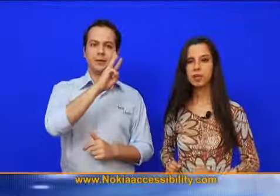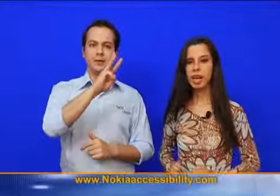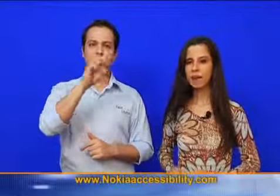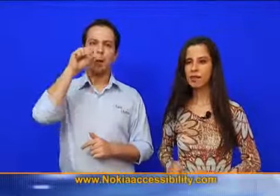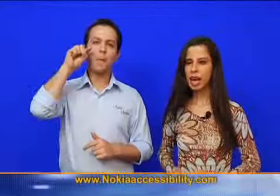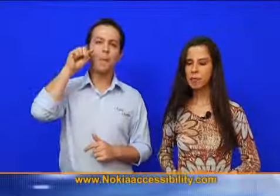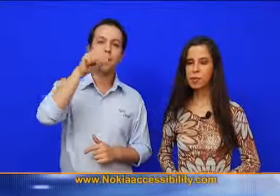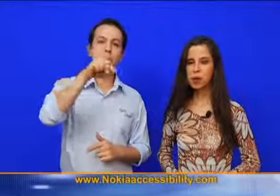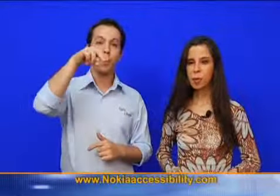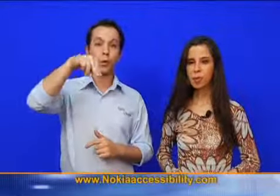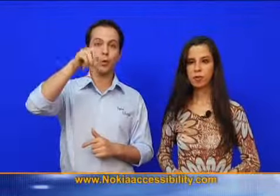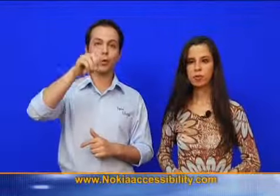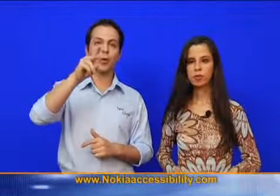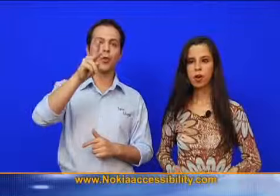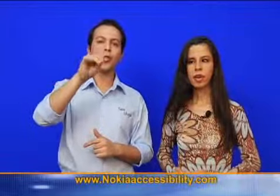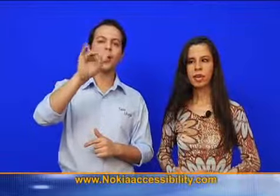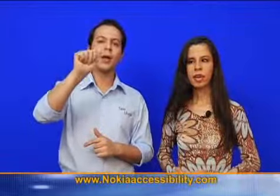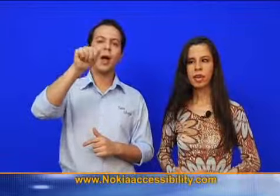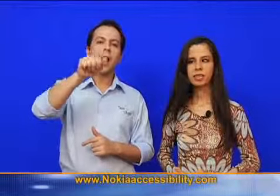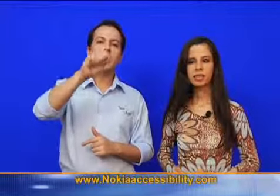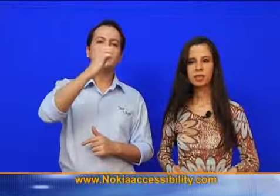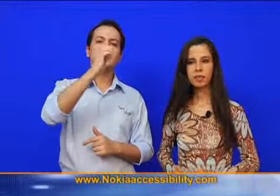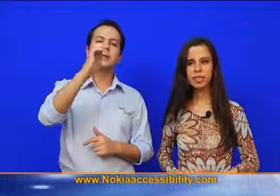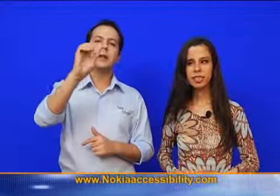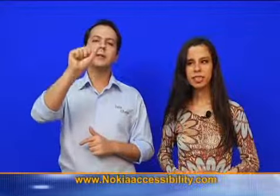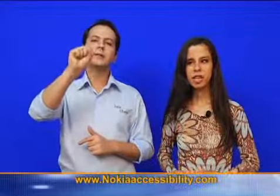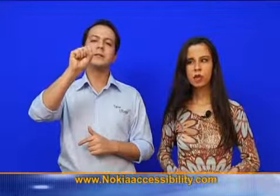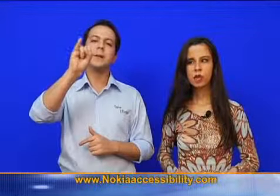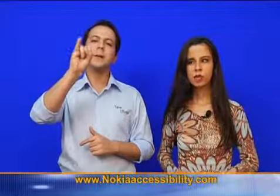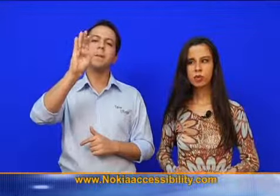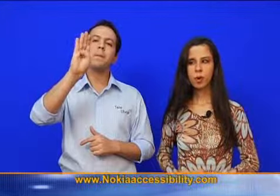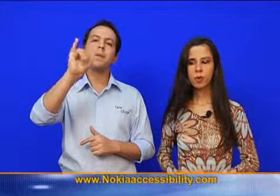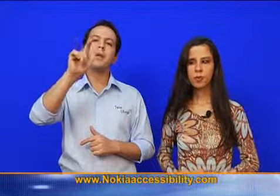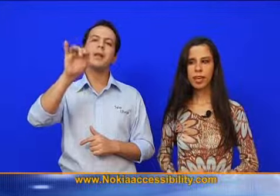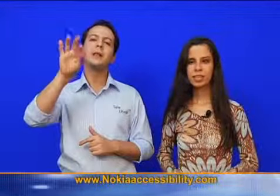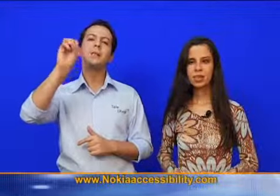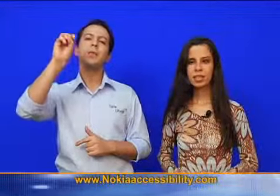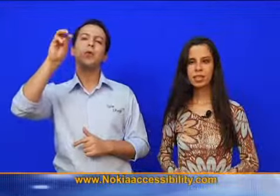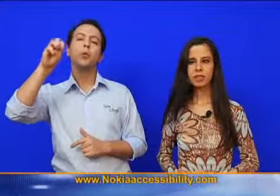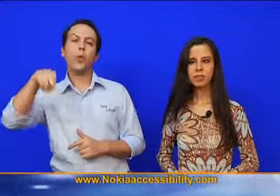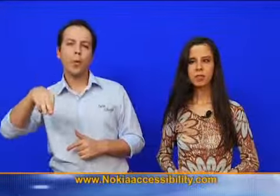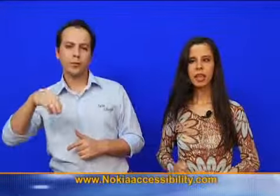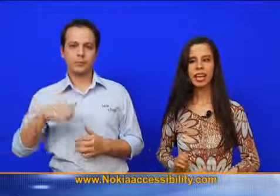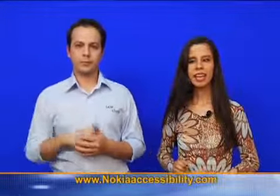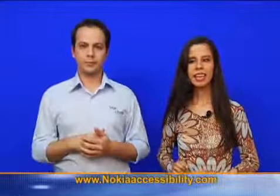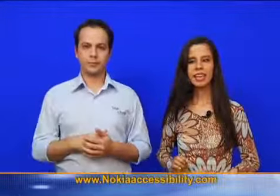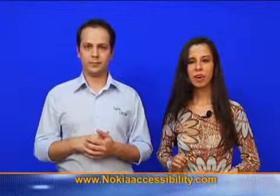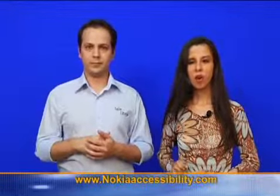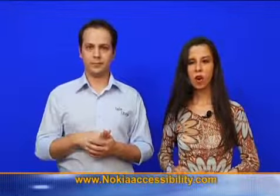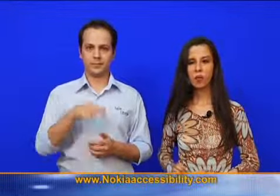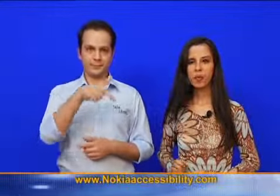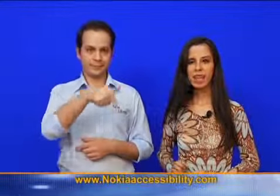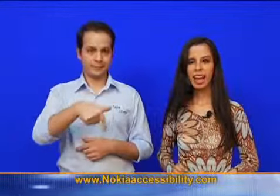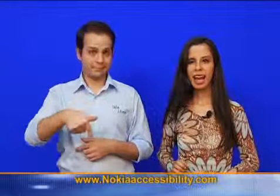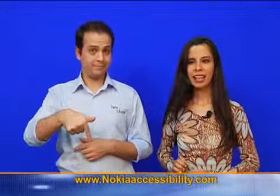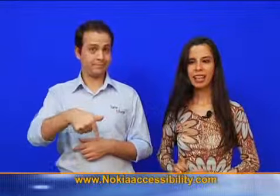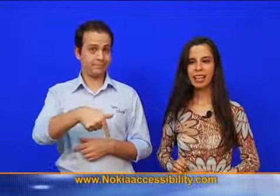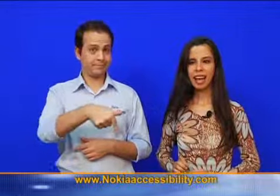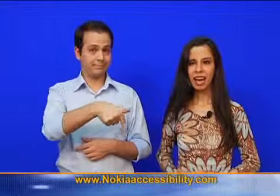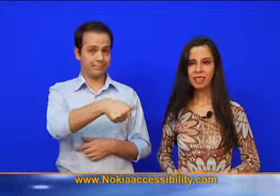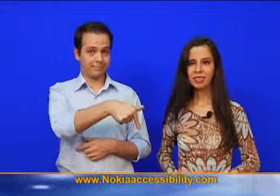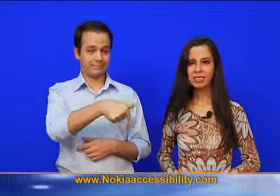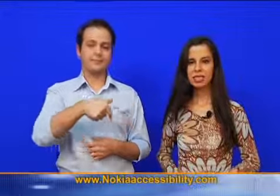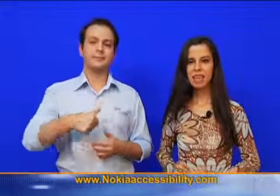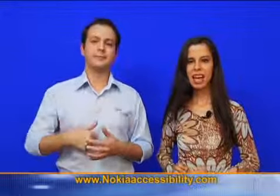www.nokiaaccessibility.com Soletrando N-O-K